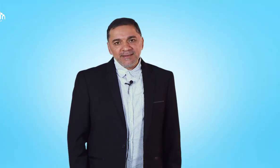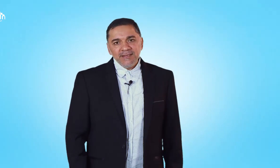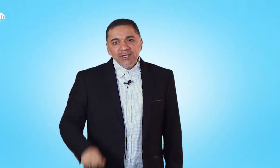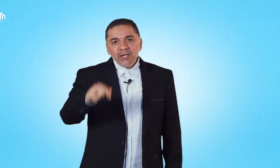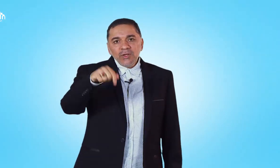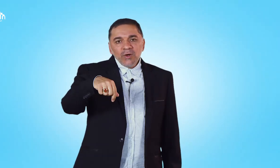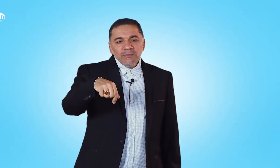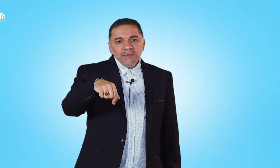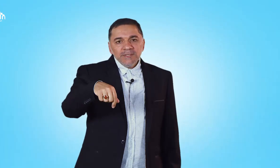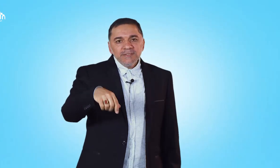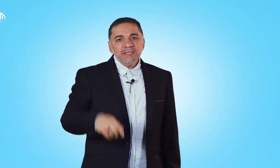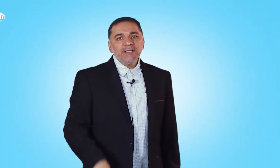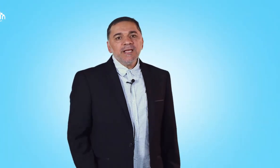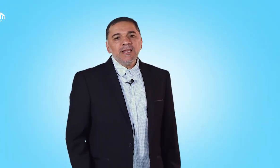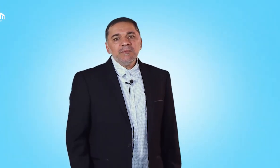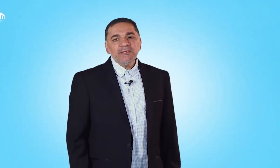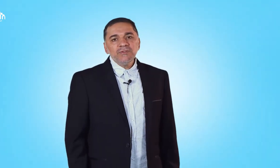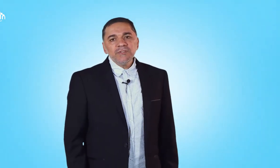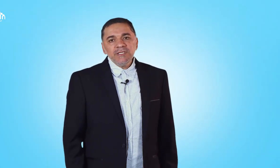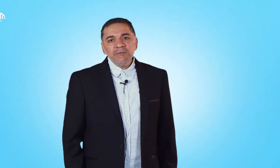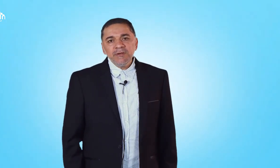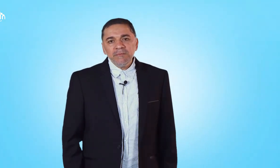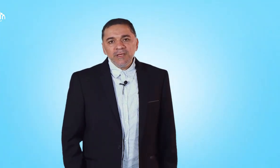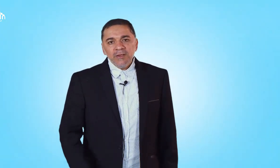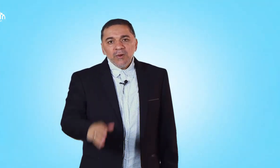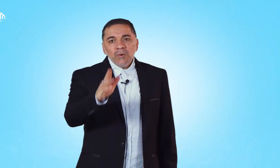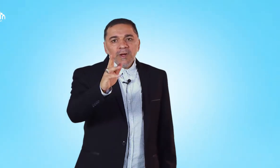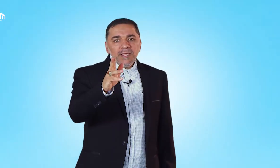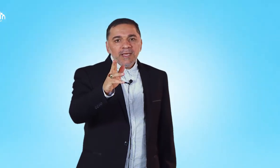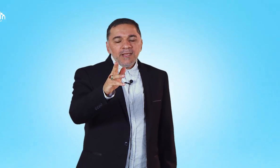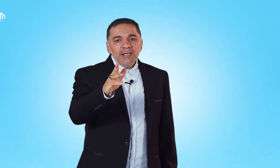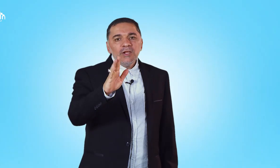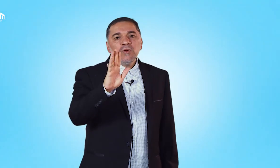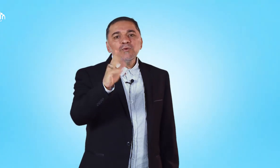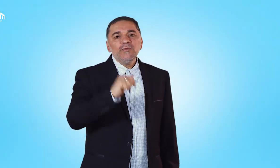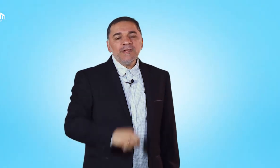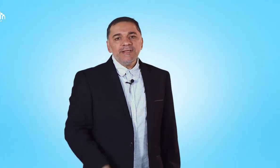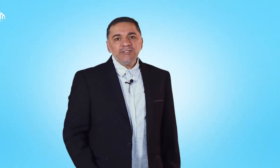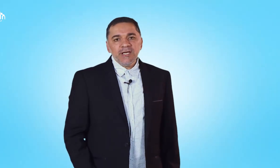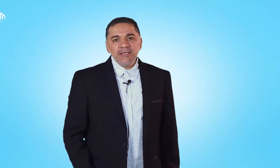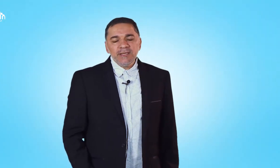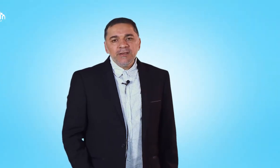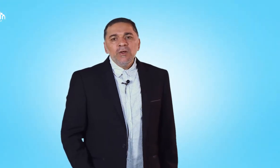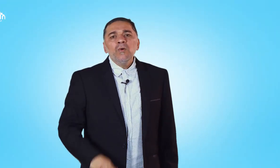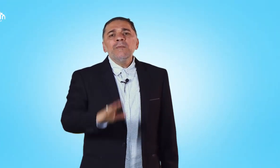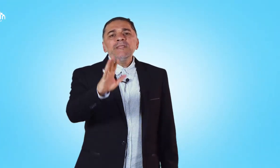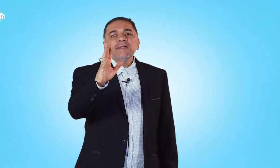اليوم سنتكلم عن جزئية مهمة وهي الحروف الهجائية ومتى